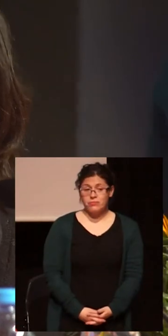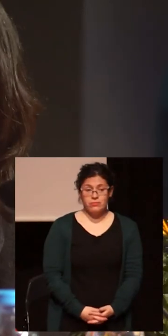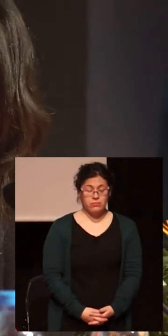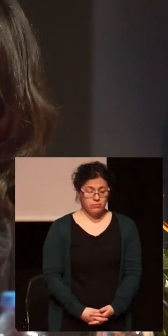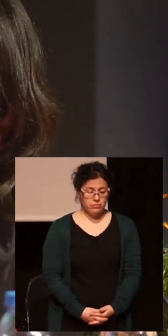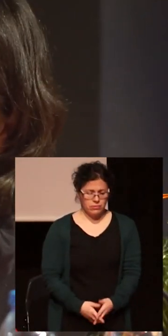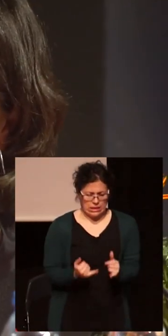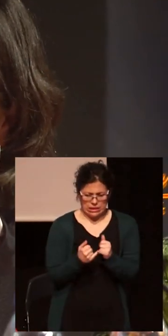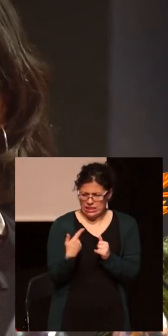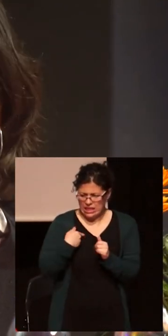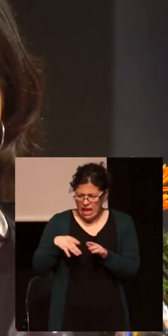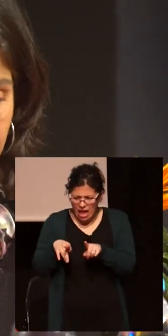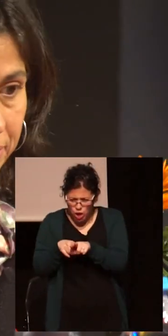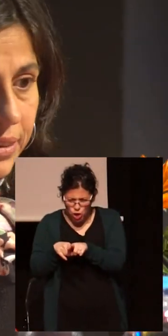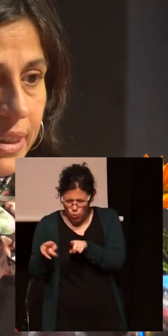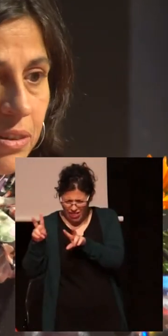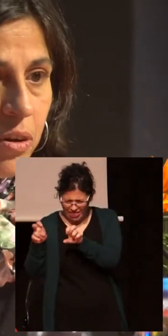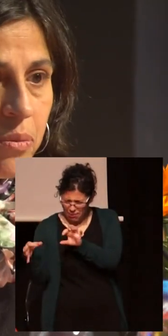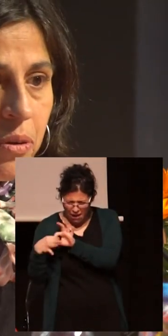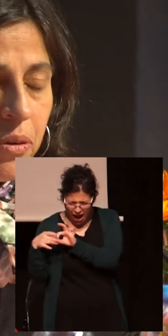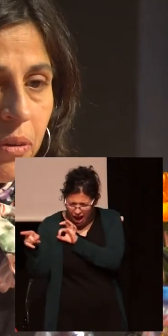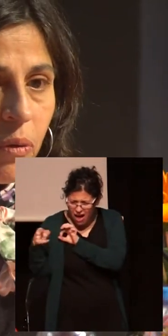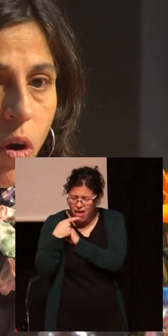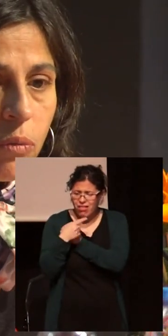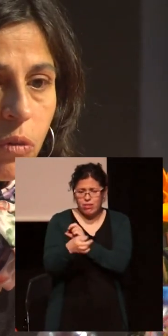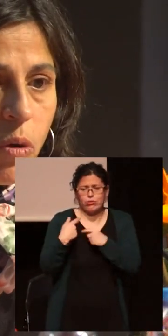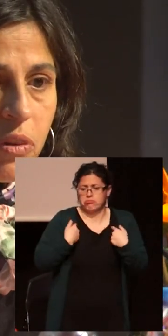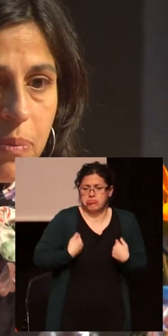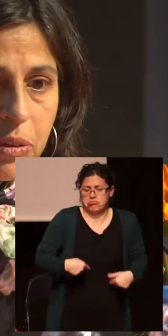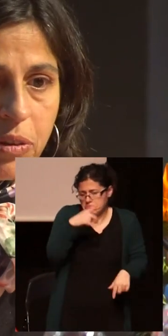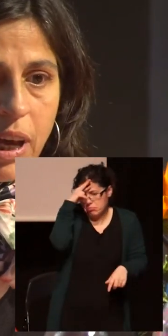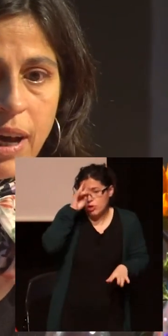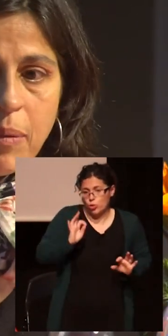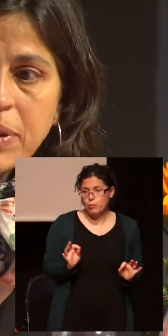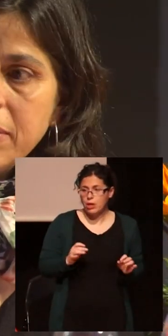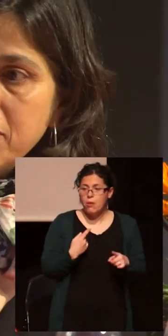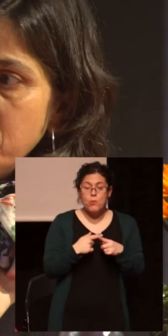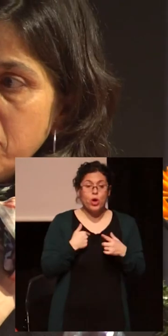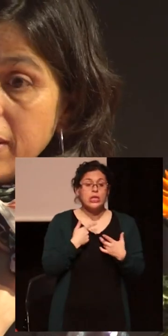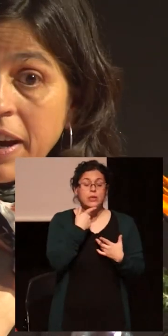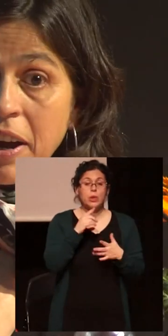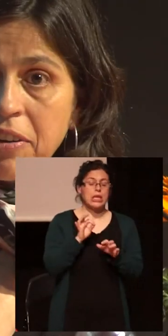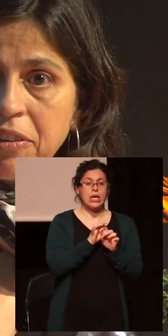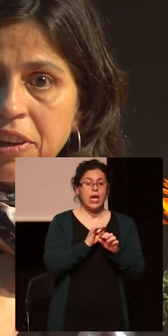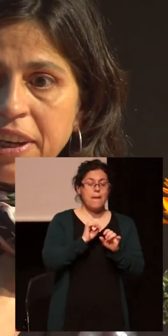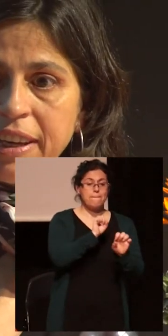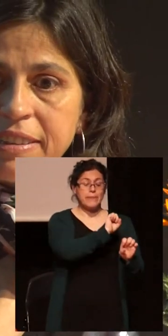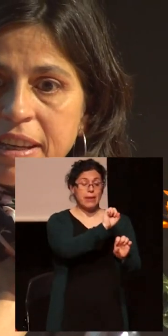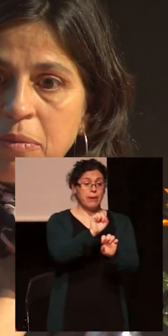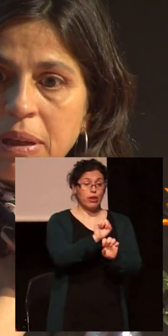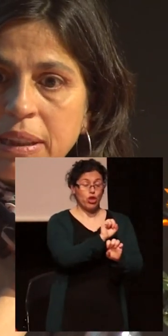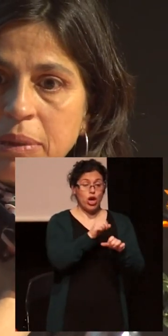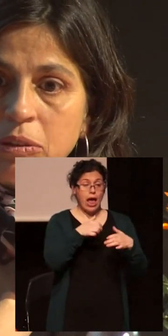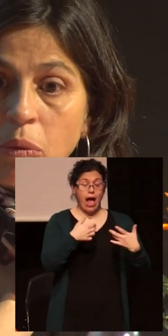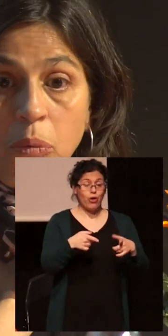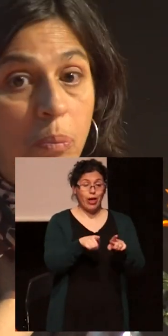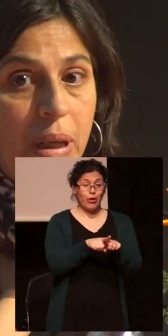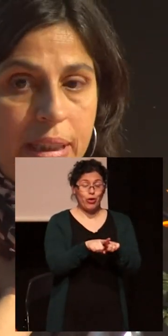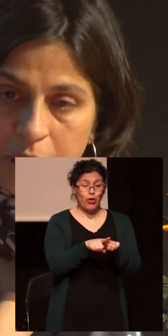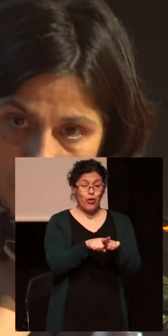línea en la que tú decías, claro, es como de pronto la prevención ha dejado de ser un planteamiento